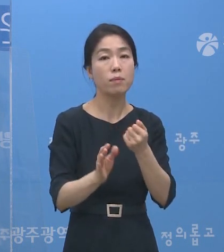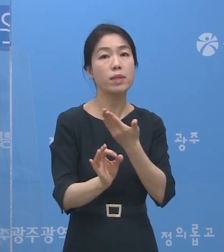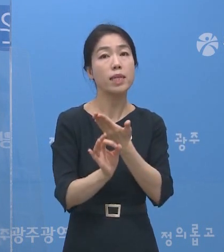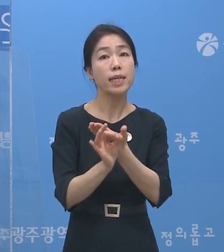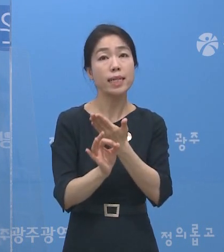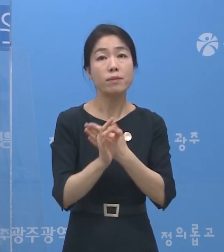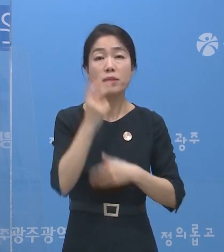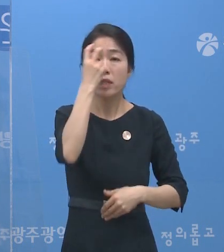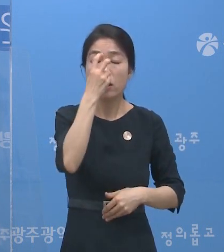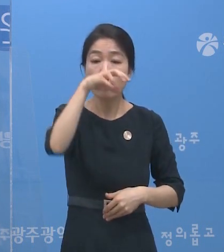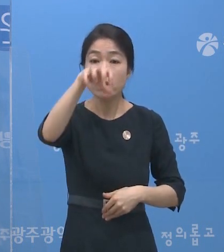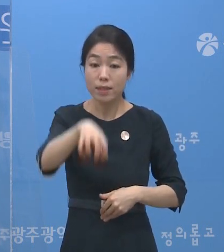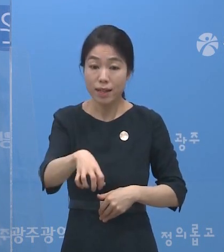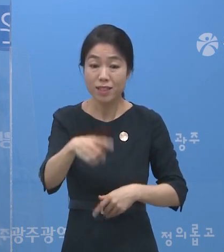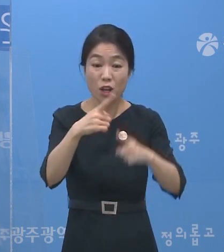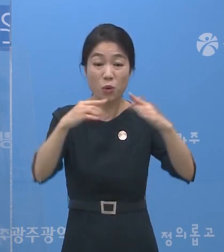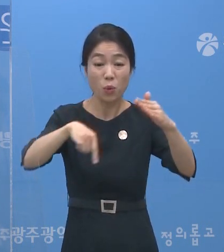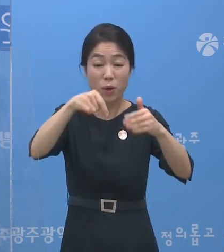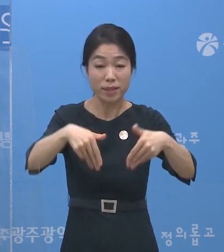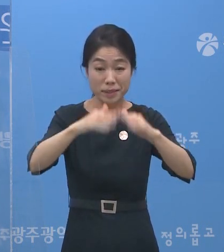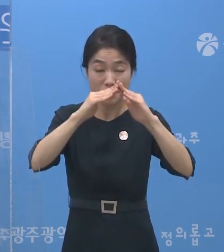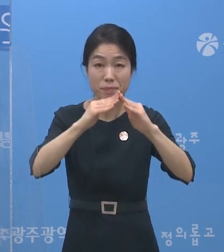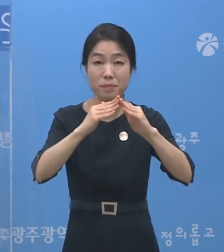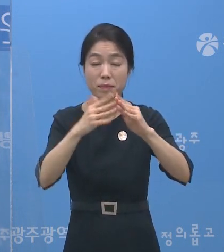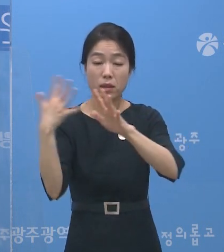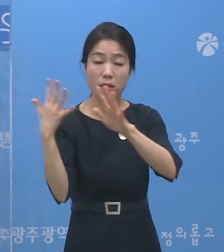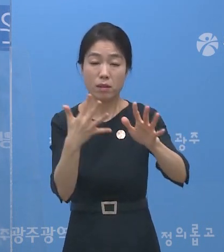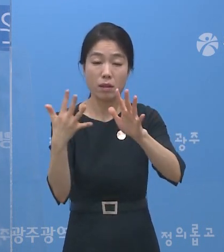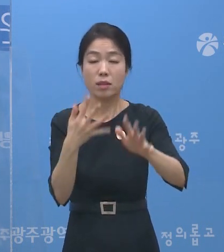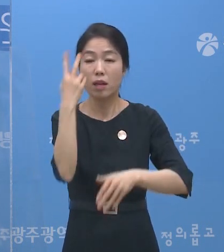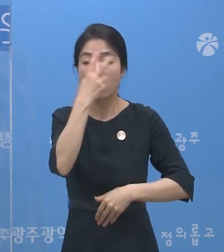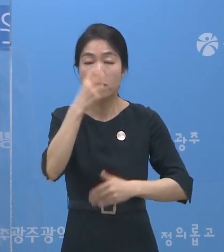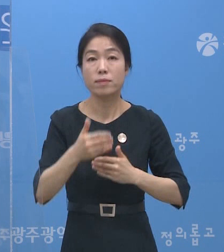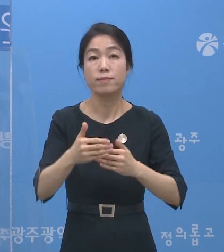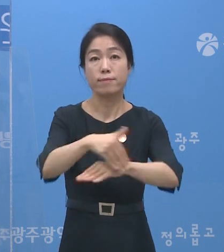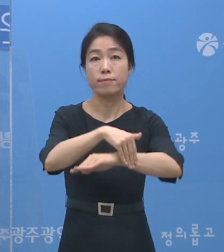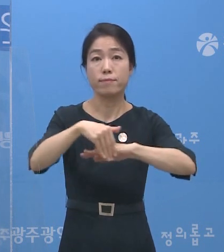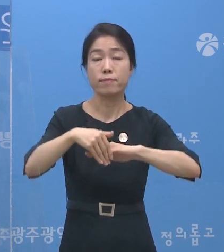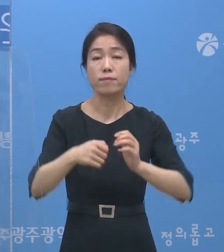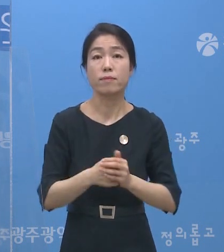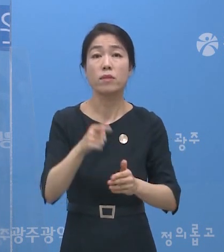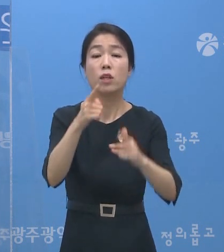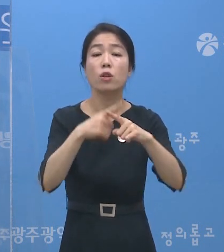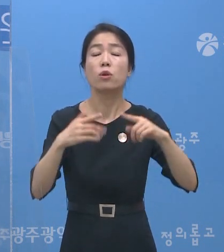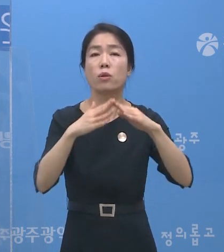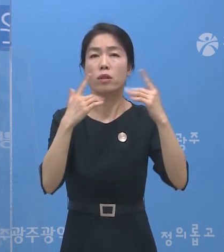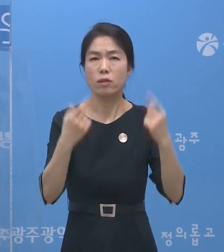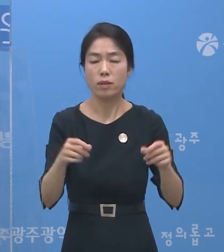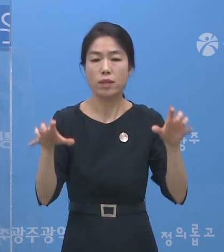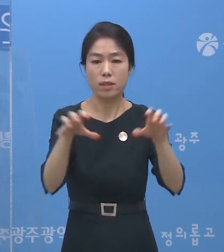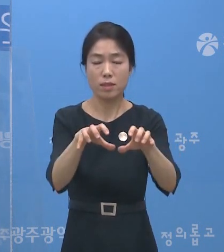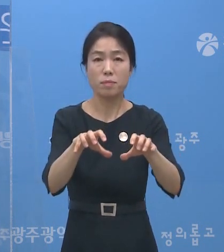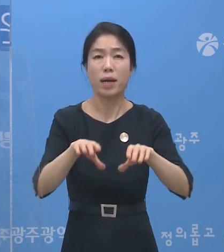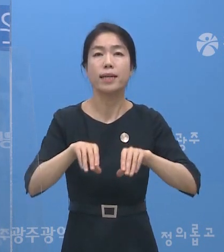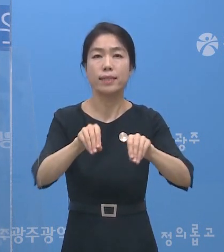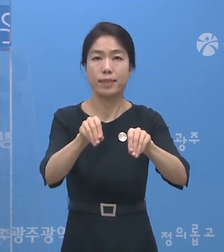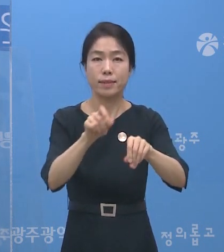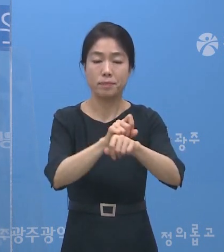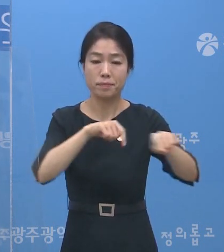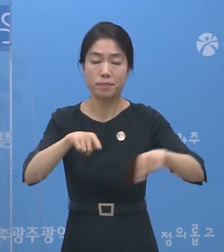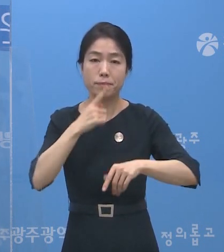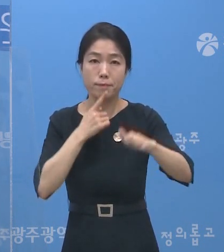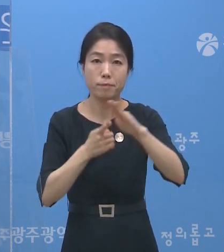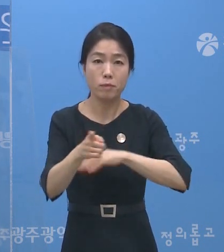선별진료소를 교회에 설치해가지고 진단검사를 실시할 예정입니다. 이 교회 역시 집합금지 행정명령이 5월